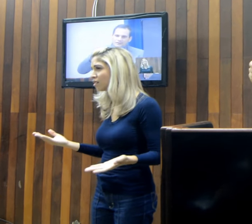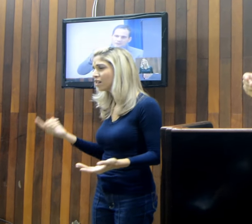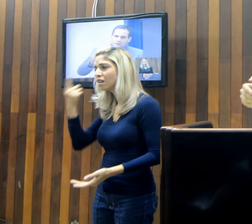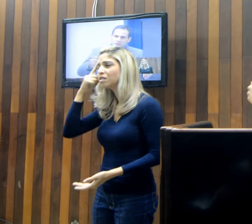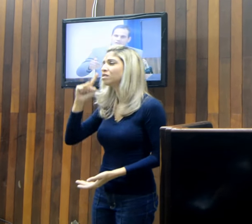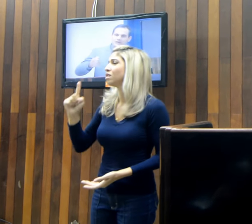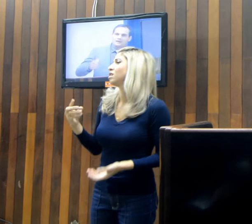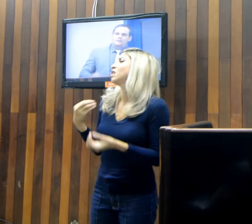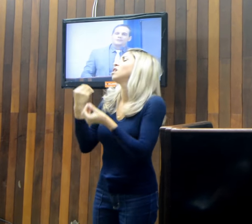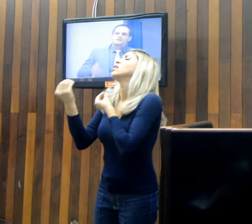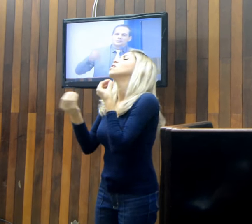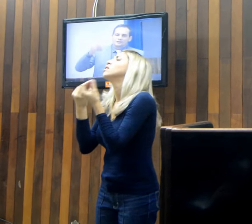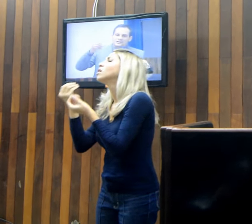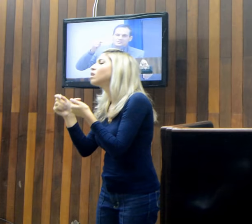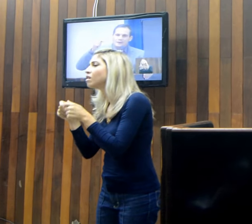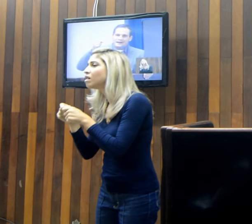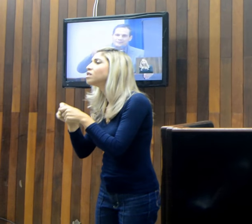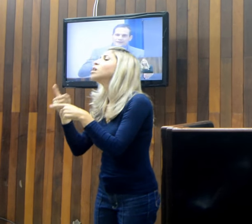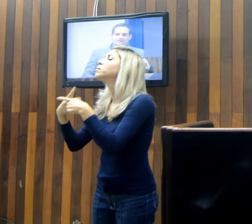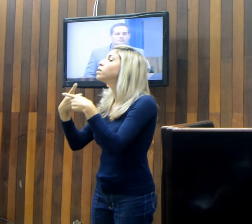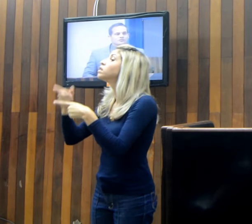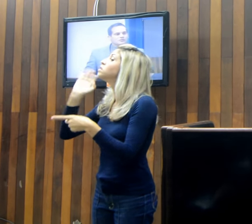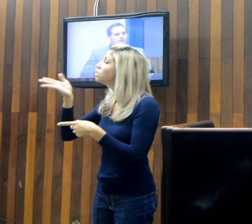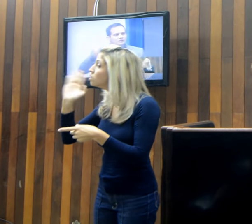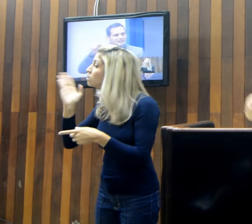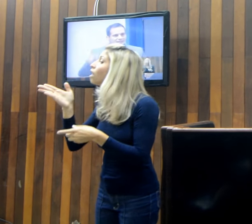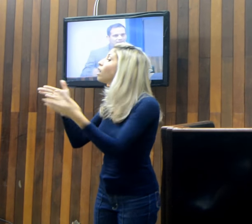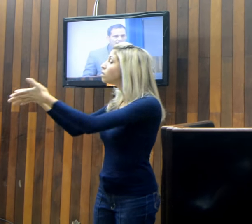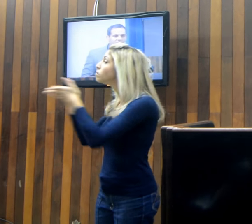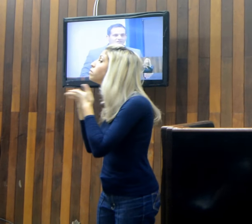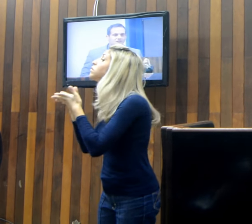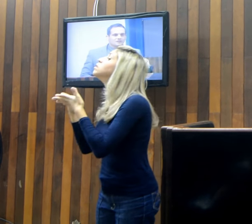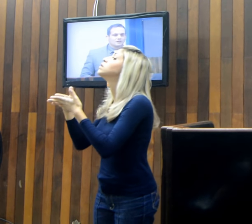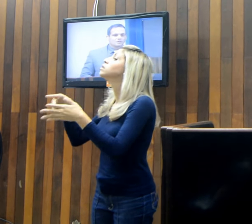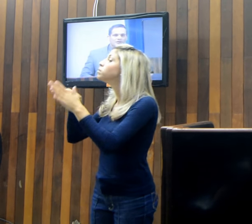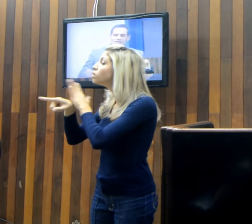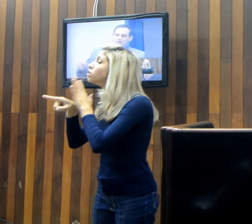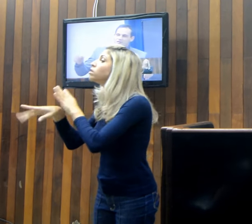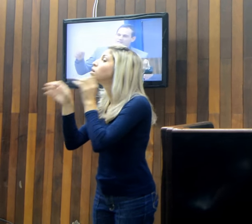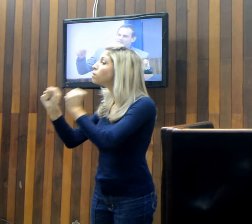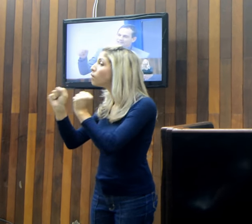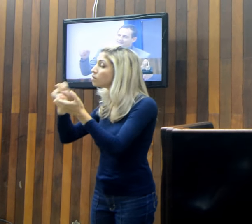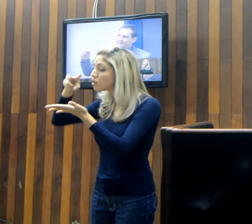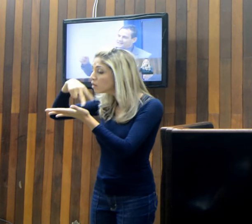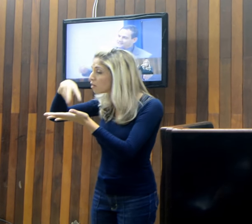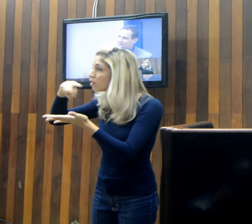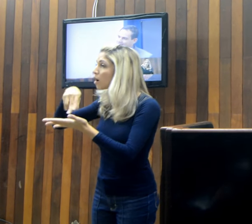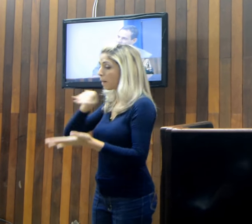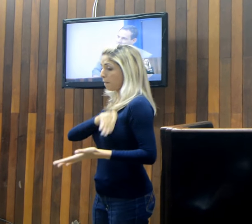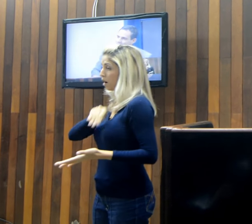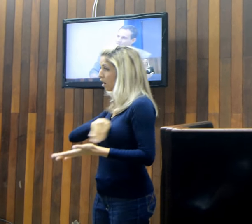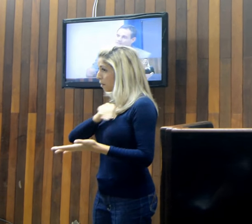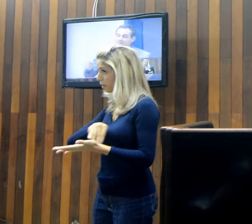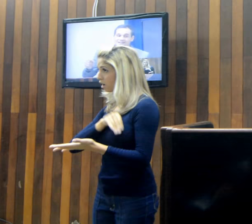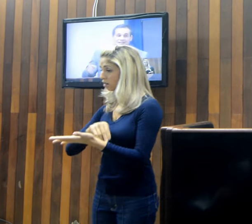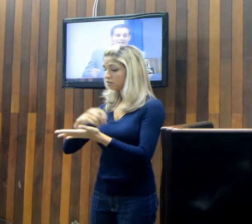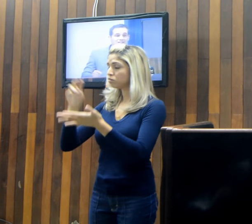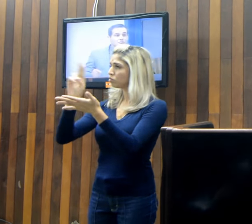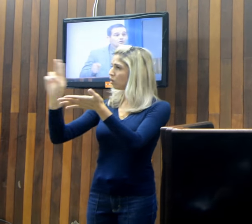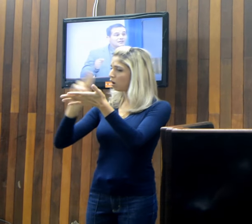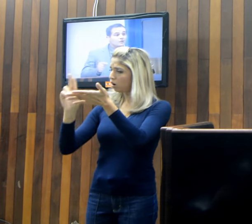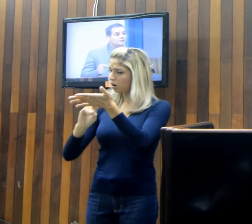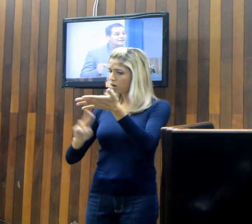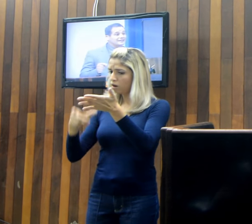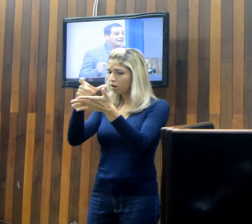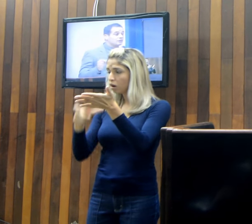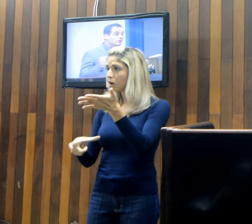fui na Prefeitura, pedi a folha de pagamento, não só desse mês, porque eles estão com uma estratégia, uma estratégia